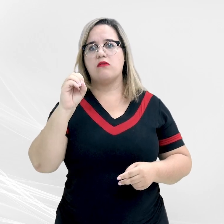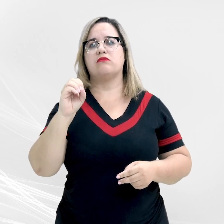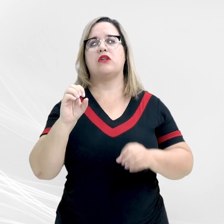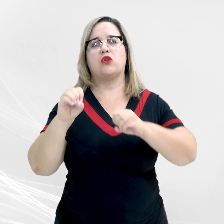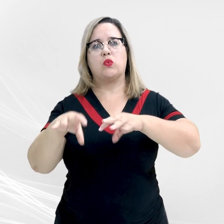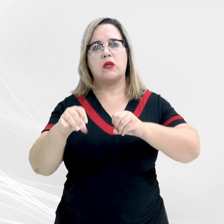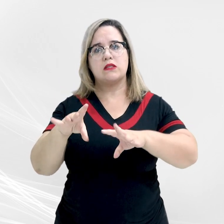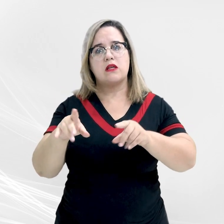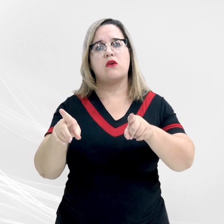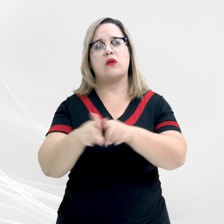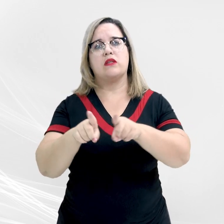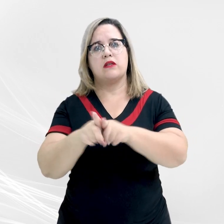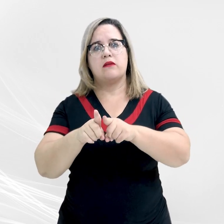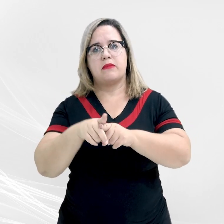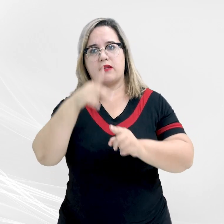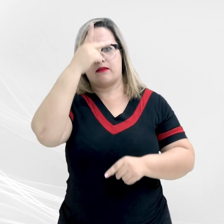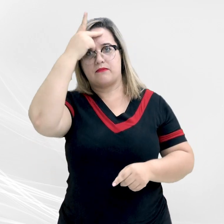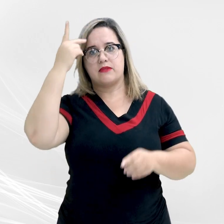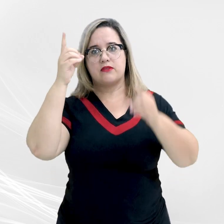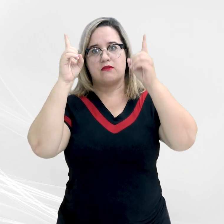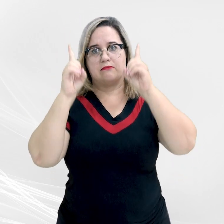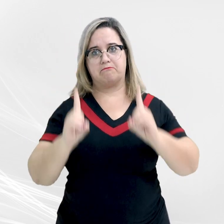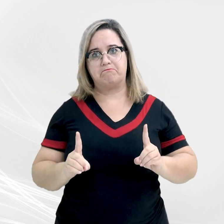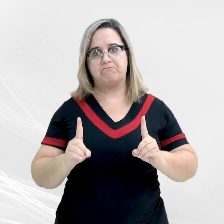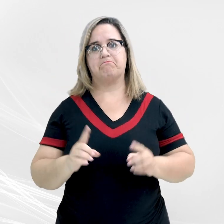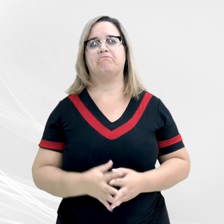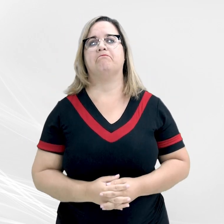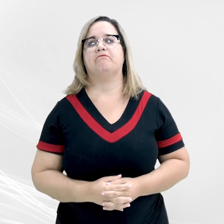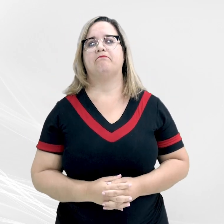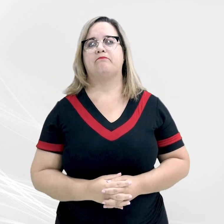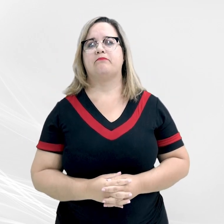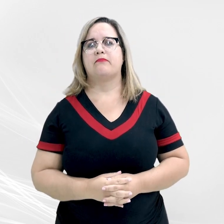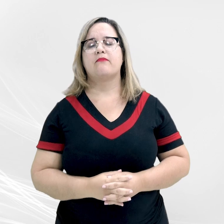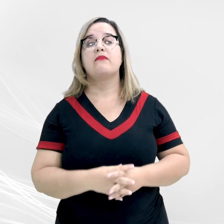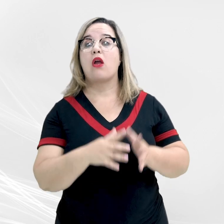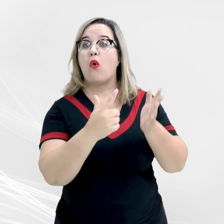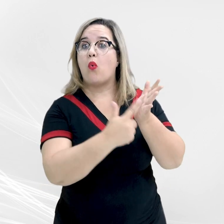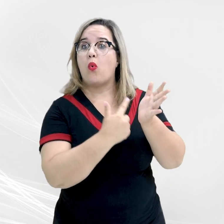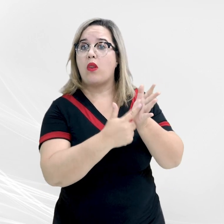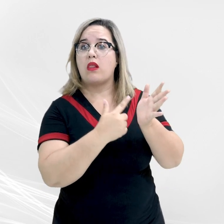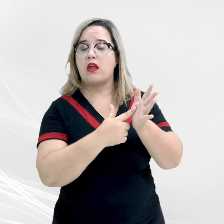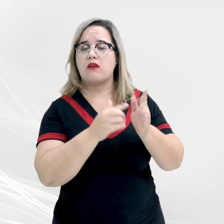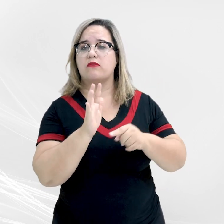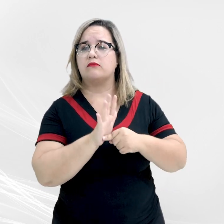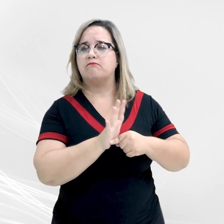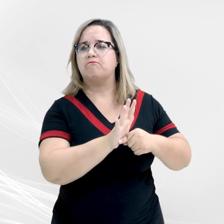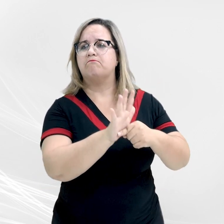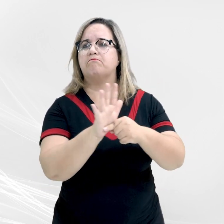Deficiência, respectivamente. A publicação reforça que, abre aspas,